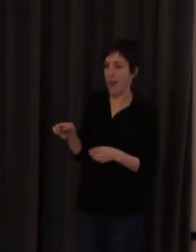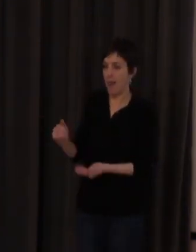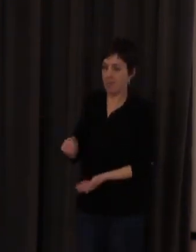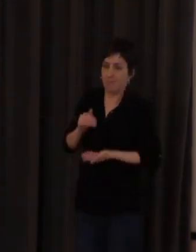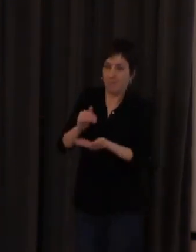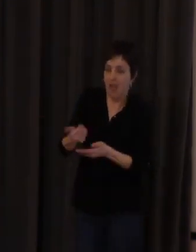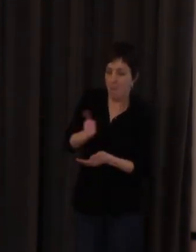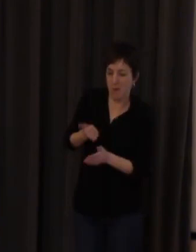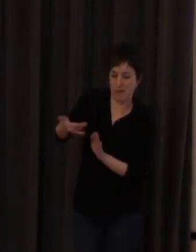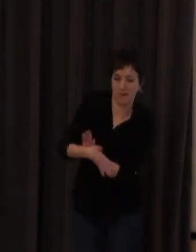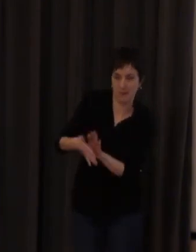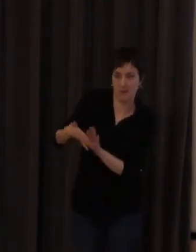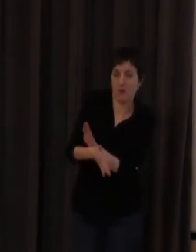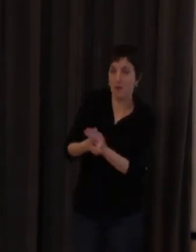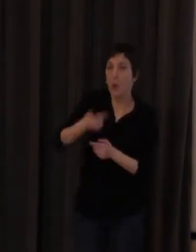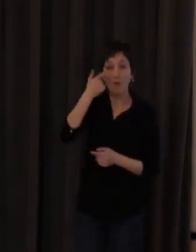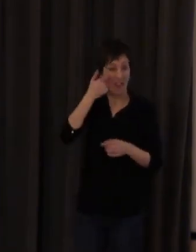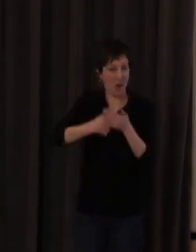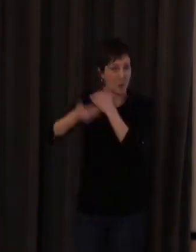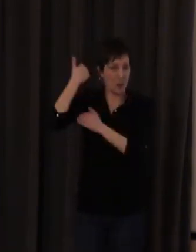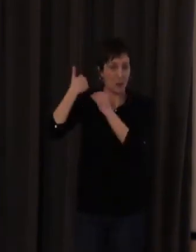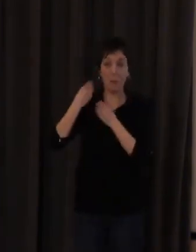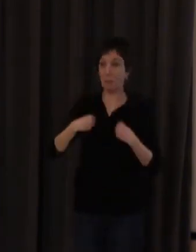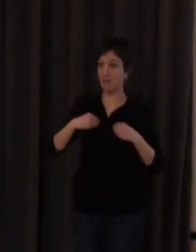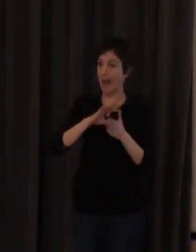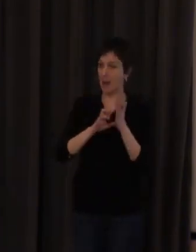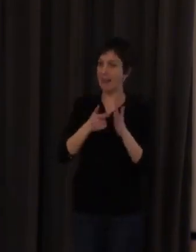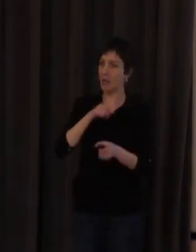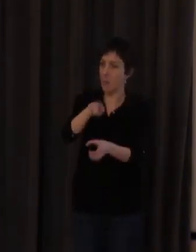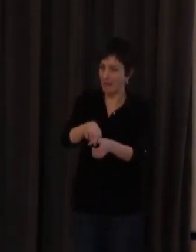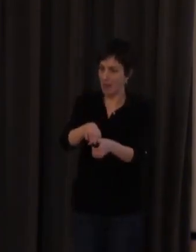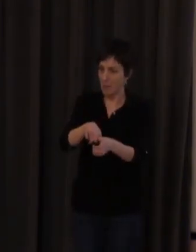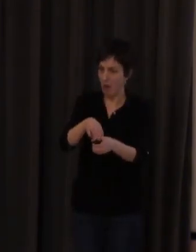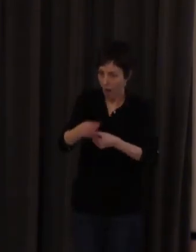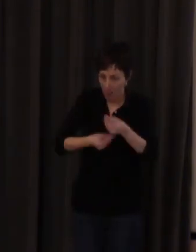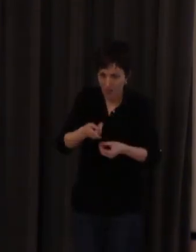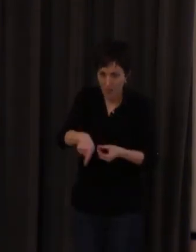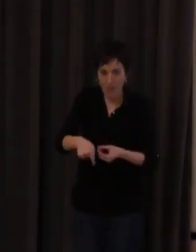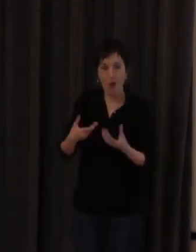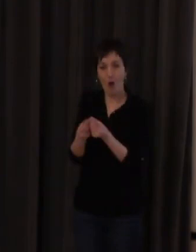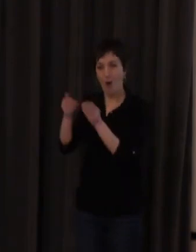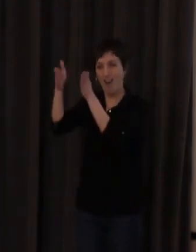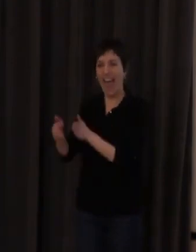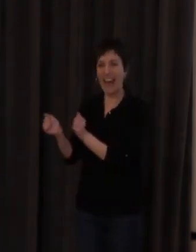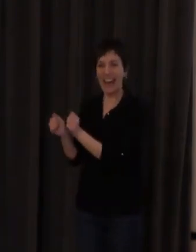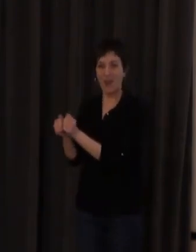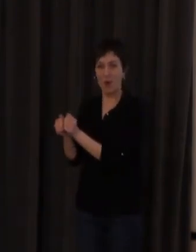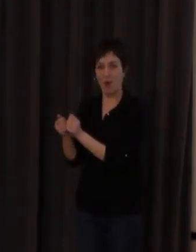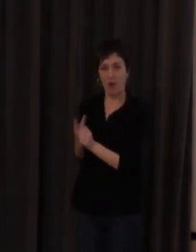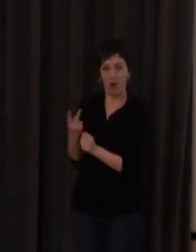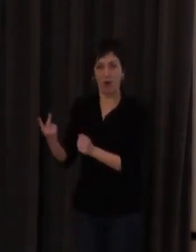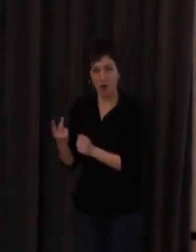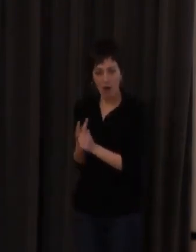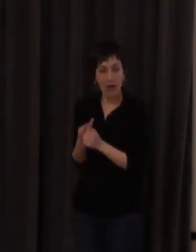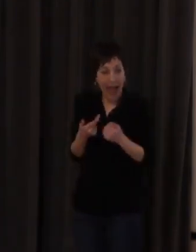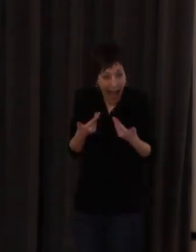fijaos yo participé activamente en la elaboración de esta gramática yo lo viví de la mano de Ángel Herrero y todavía